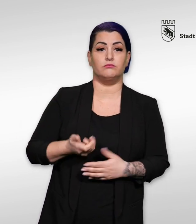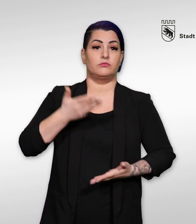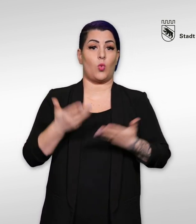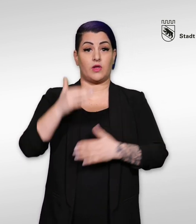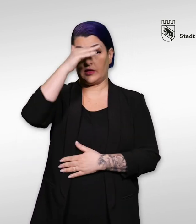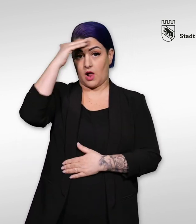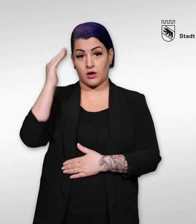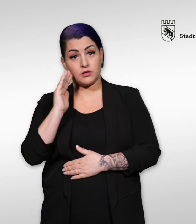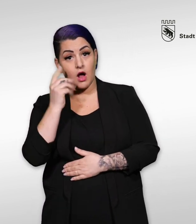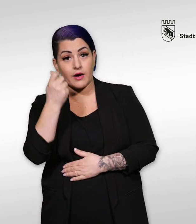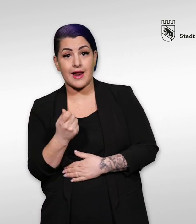Unfallversicherung oder der IV.